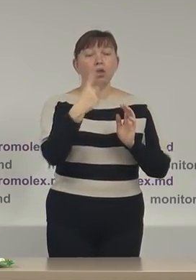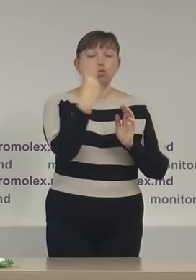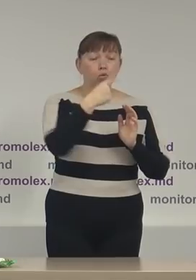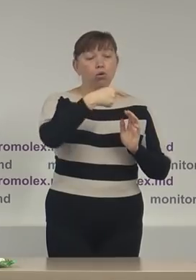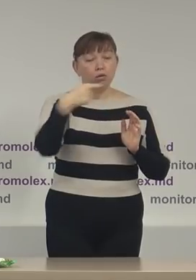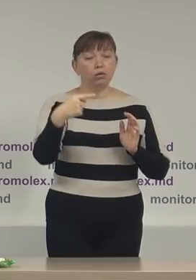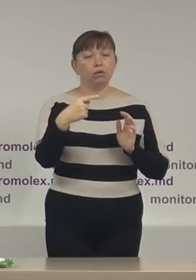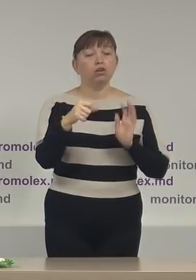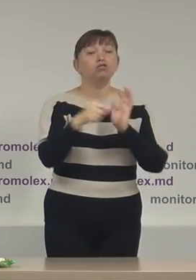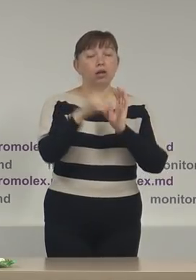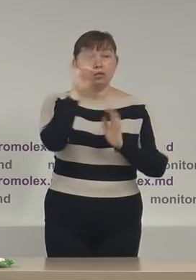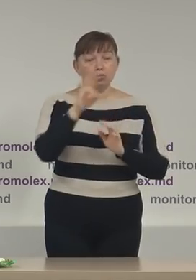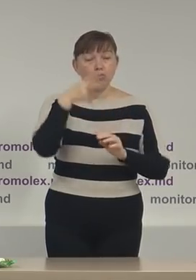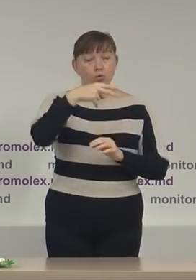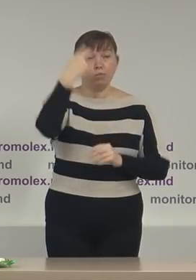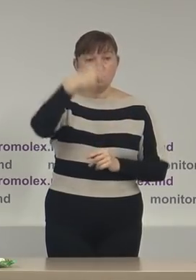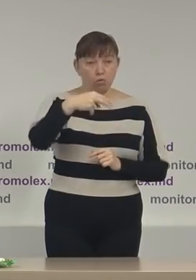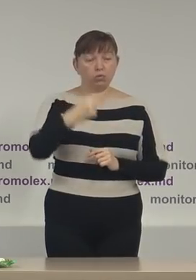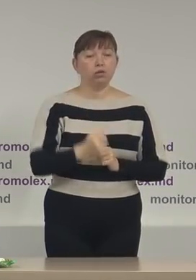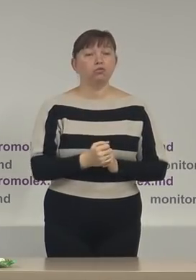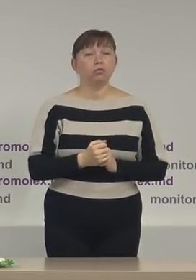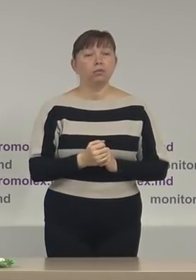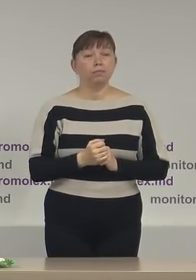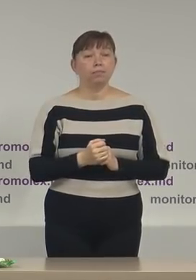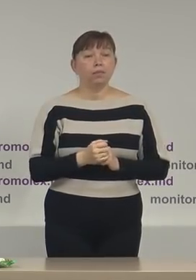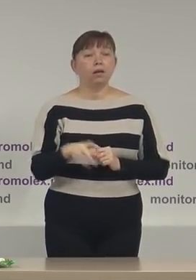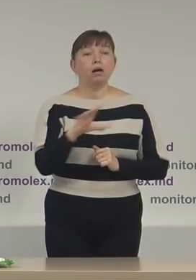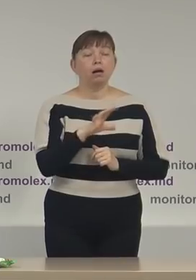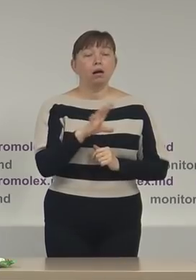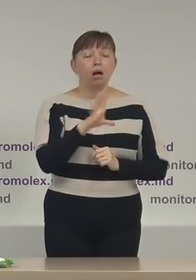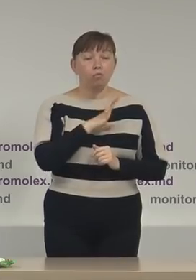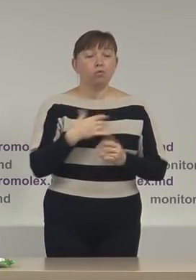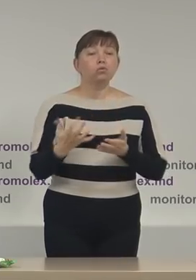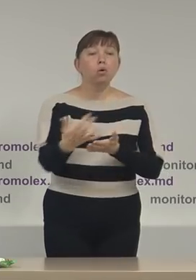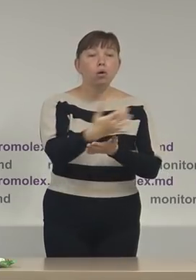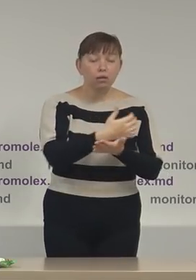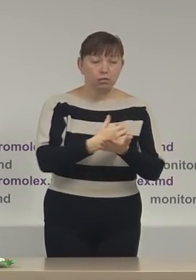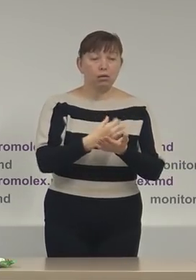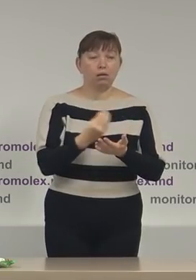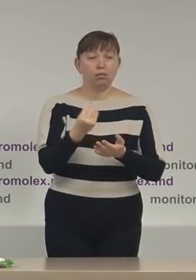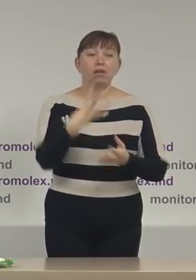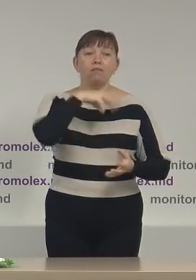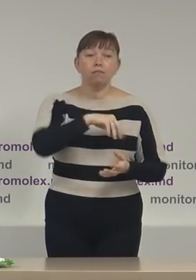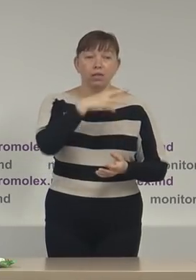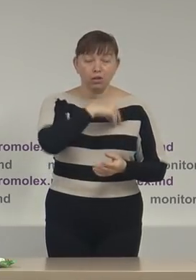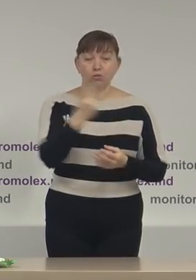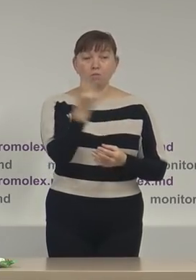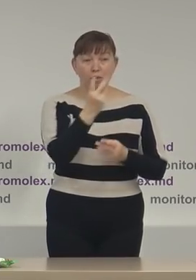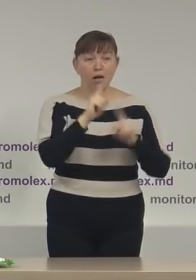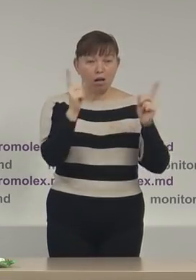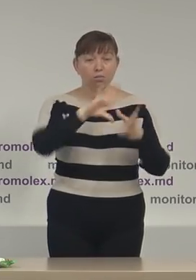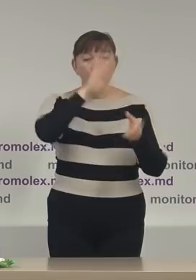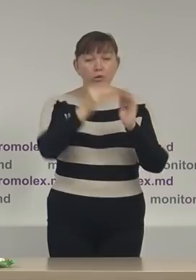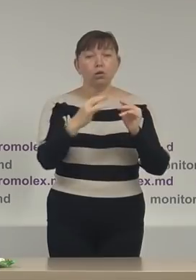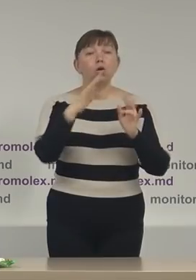cer scuze a noiembrie 2020 au colectat vinituri ambii concurenți electorali în volum